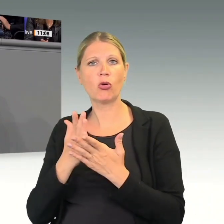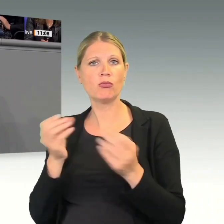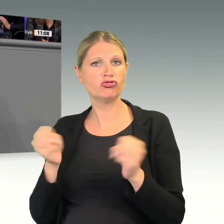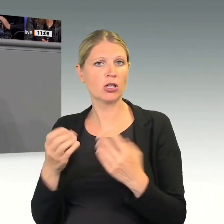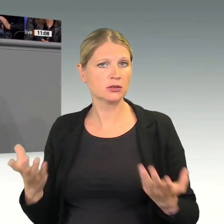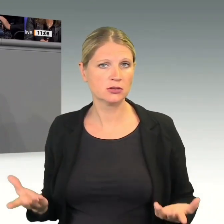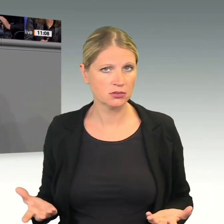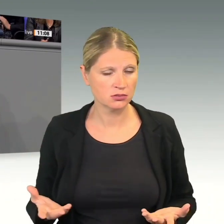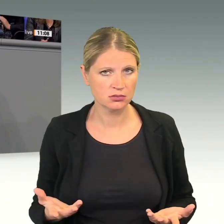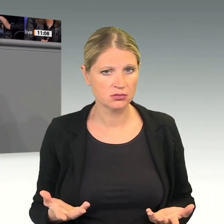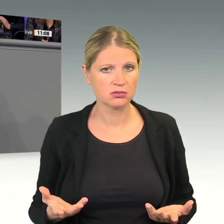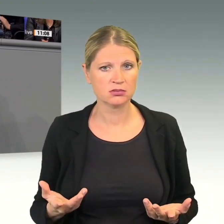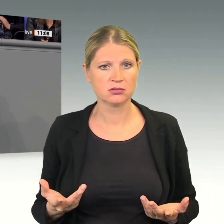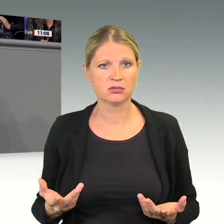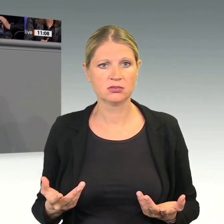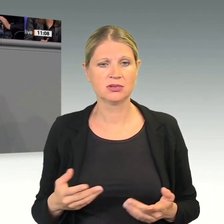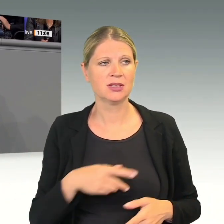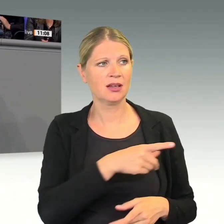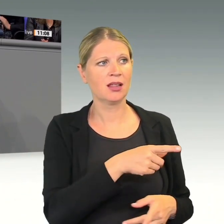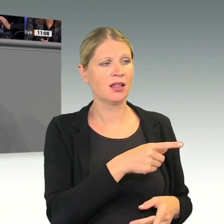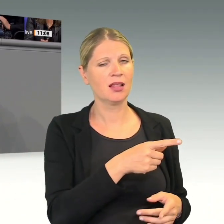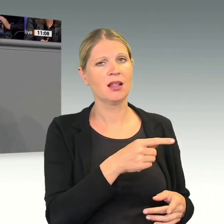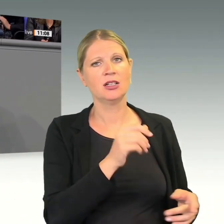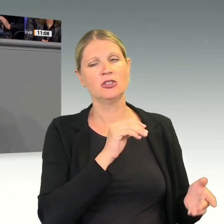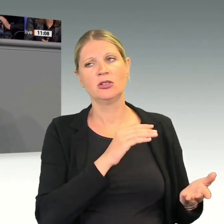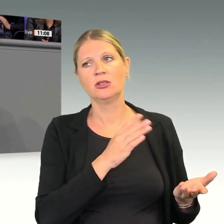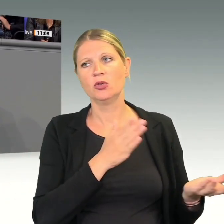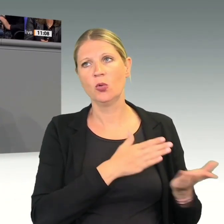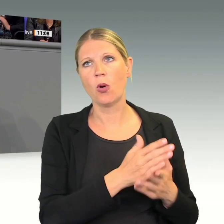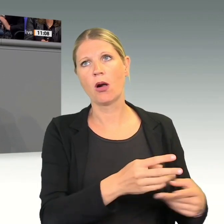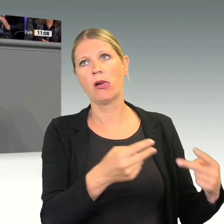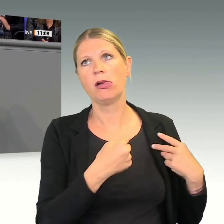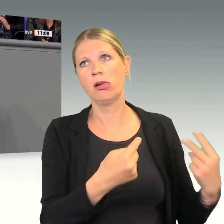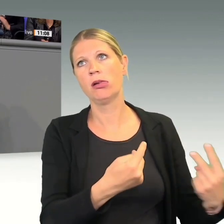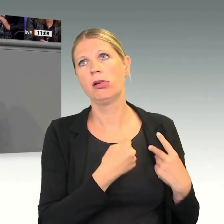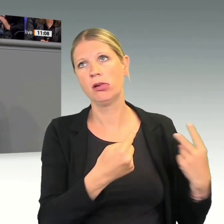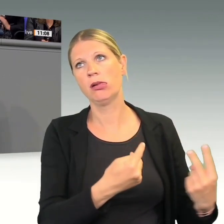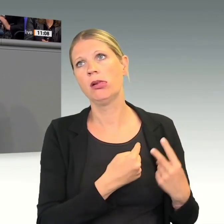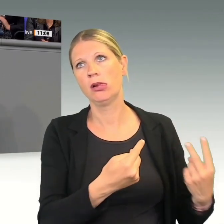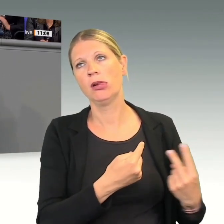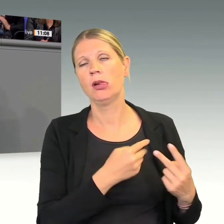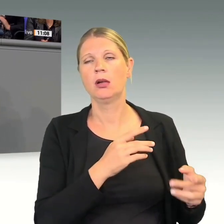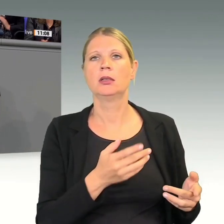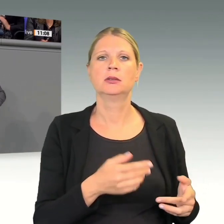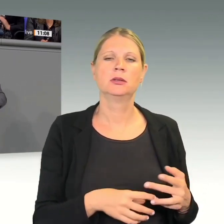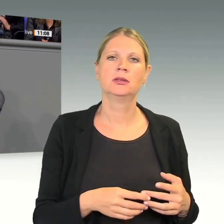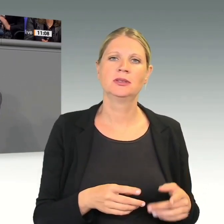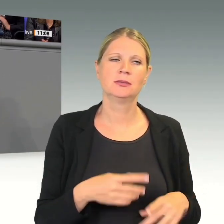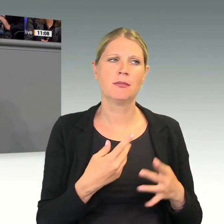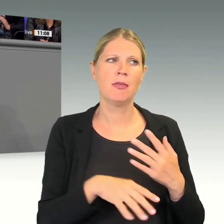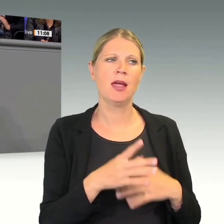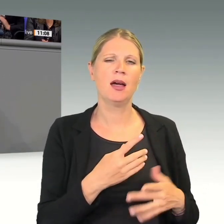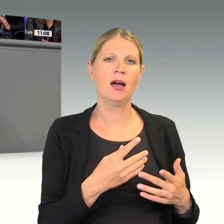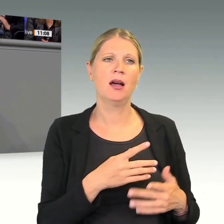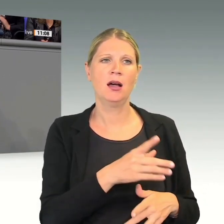Das fortwährende Genörgel an unserer Arbeit ist wohl eher dem Schmerz geschuldet, nicht mehr selbst am Ruder zu sitzen